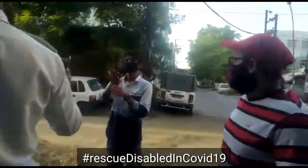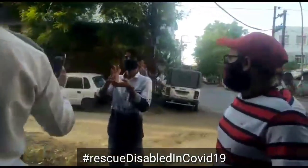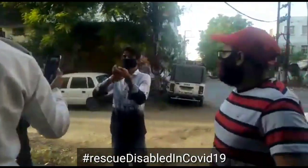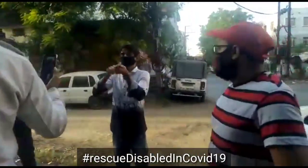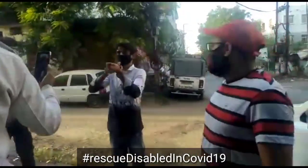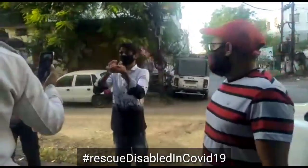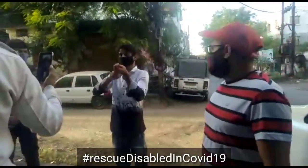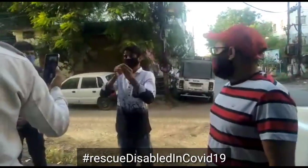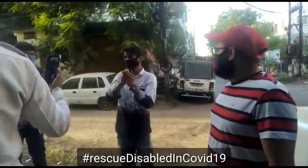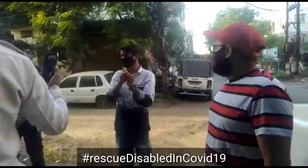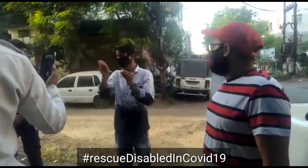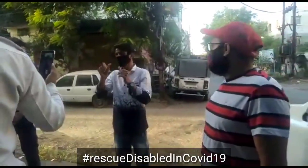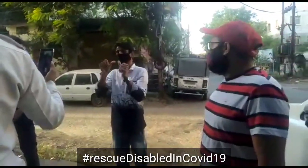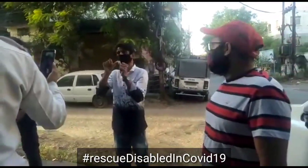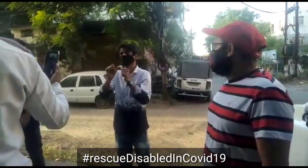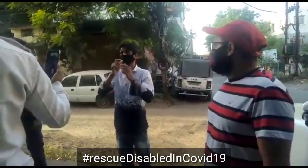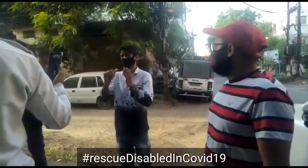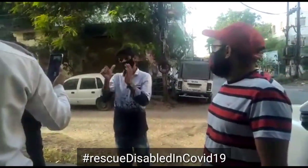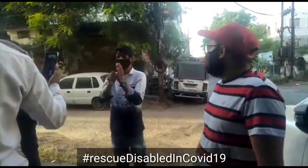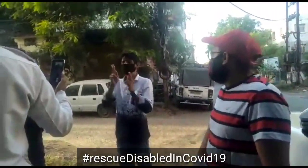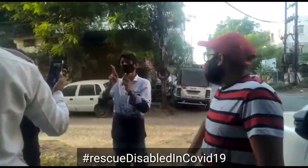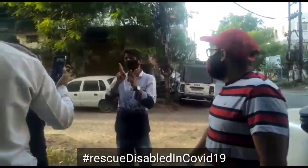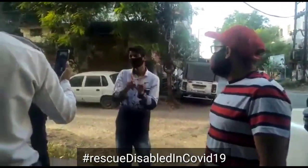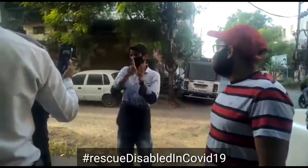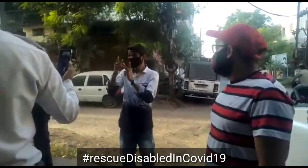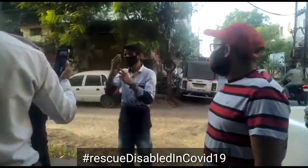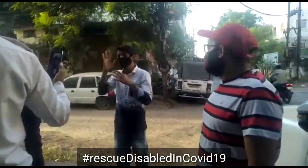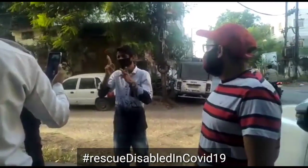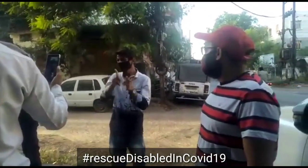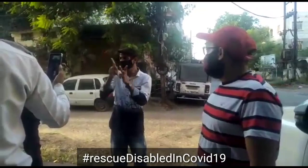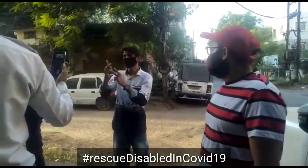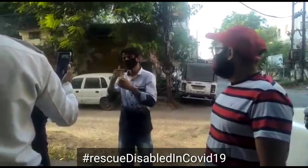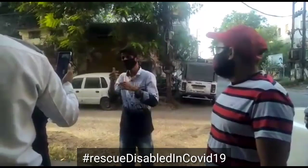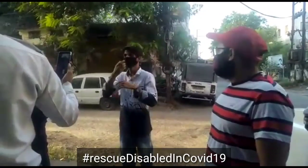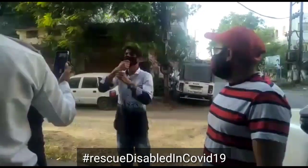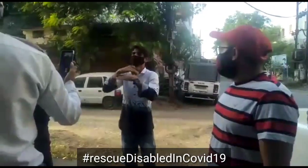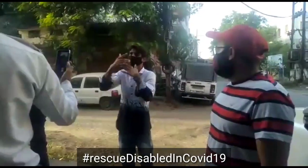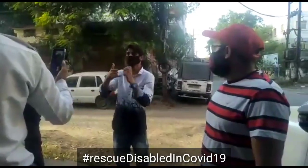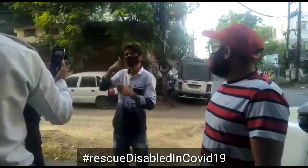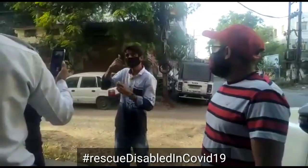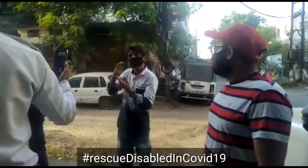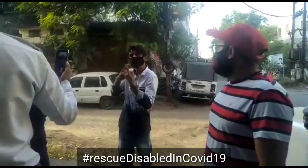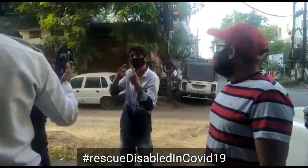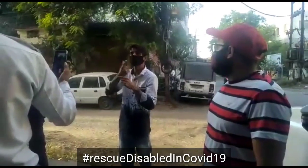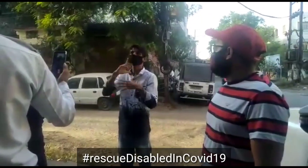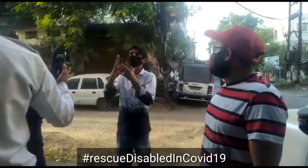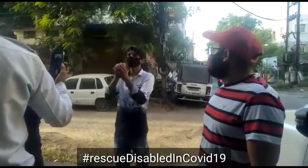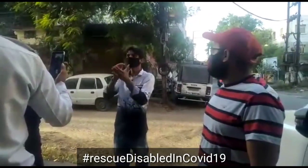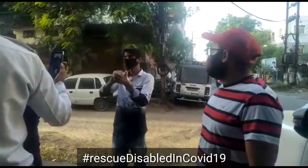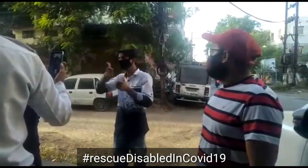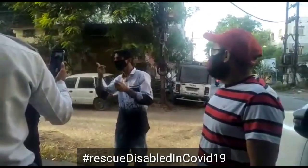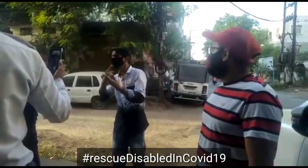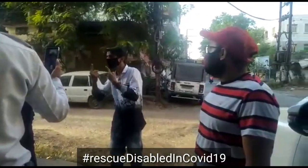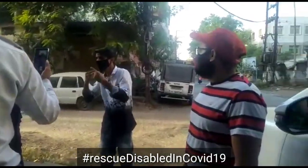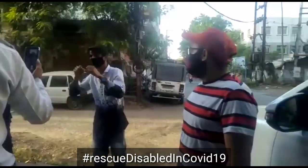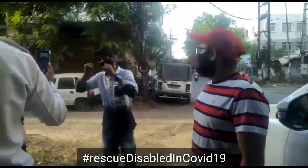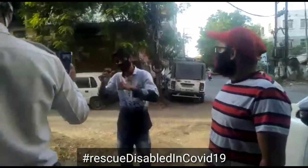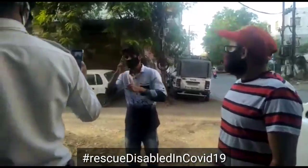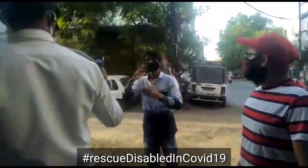और यह बात फिर भी कहना चाह रहे हैं कि सबसे बड़ी बात यह लॉक्टाउन और आ गया और हम लोग बड़े परिशान के आगे